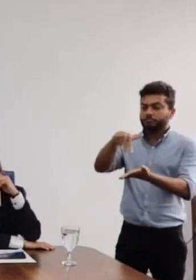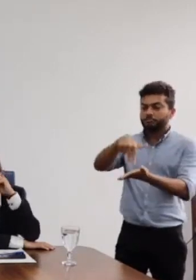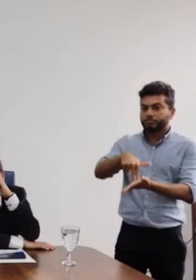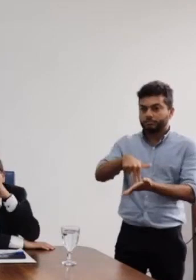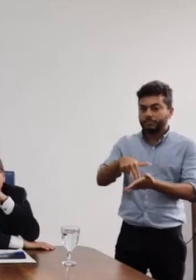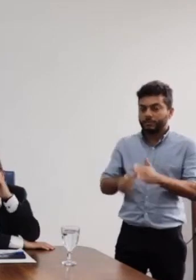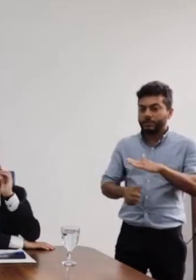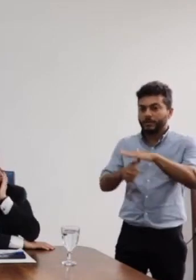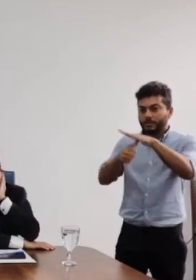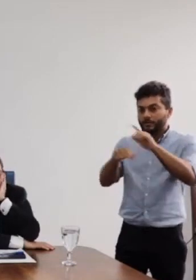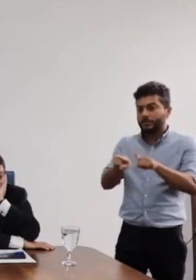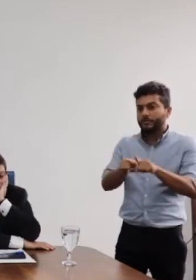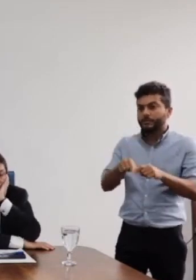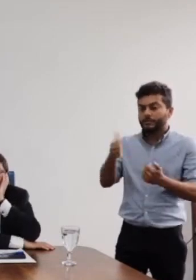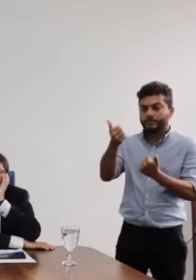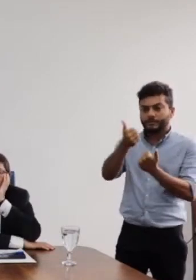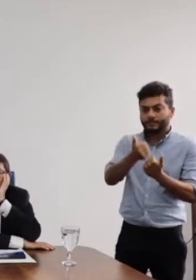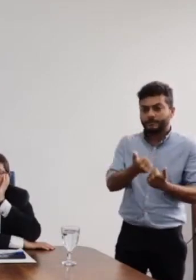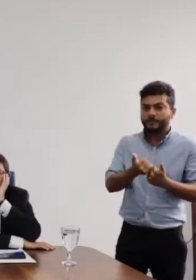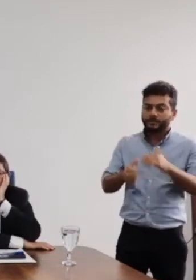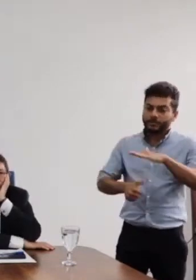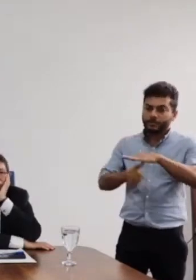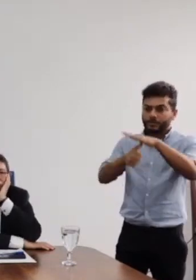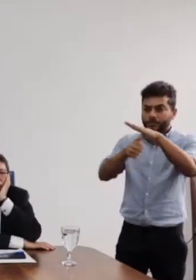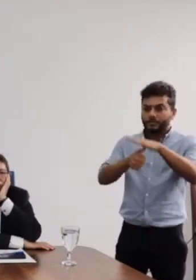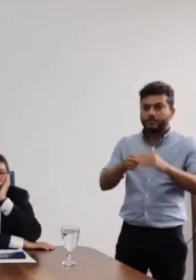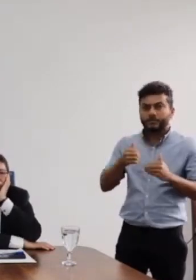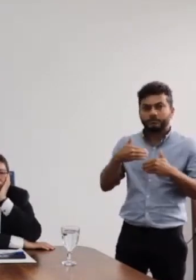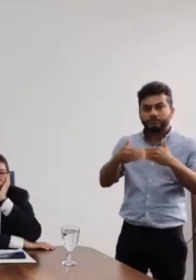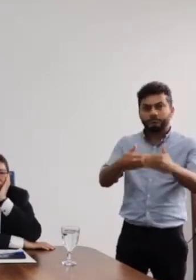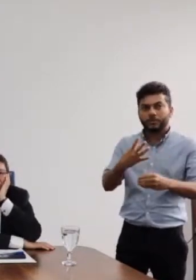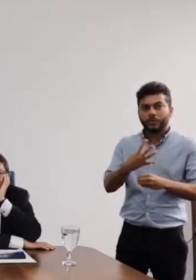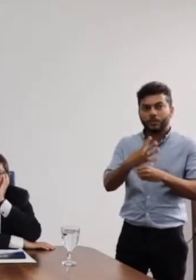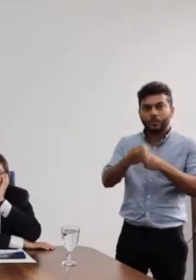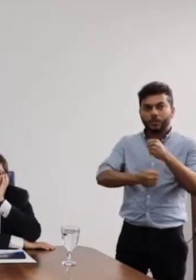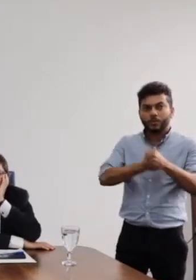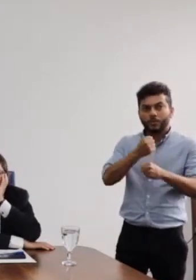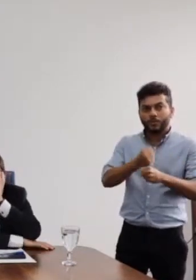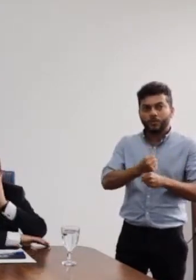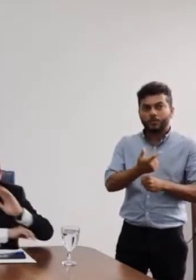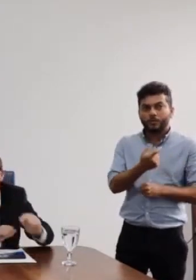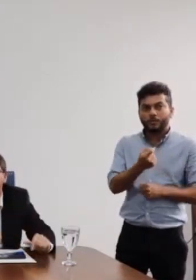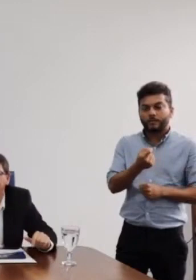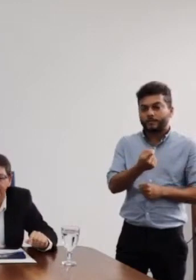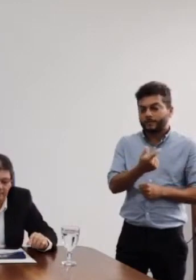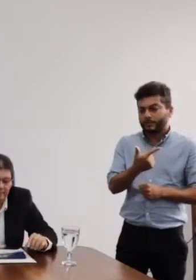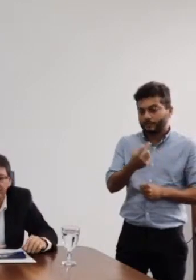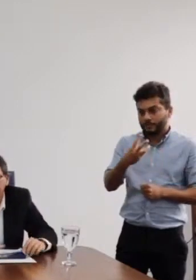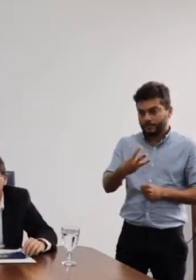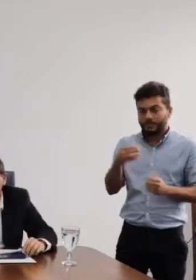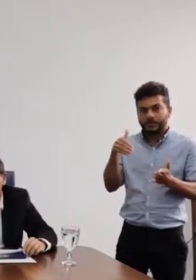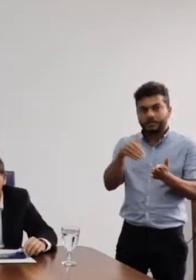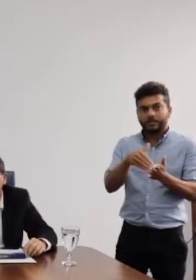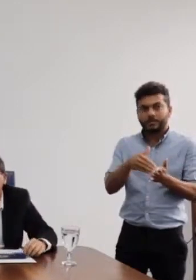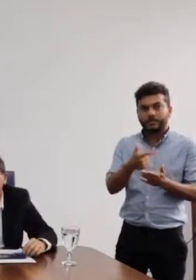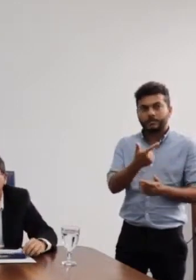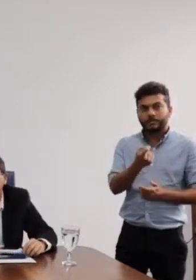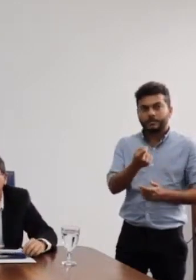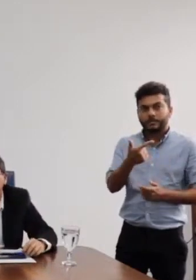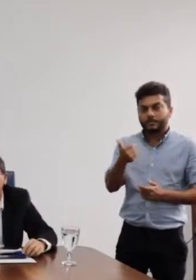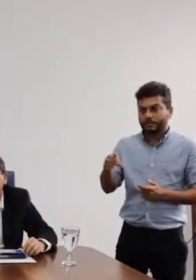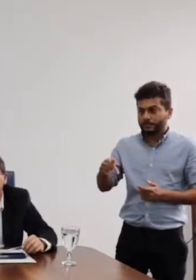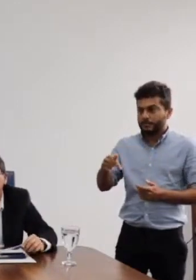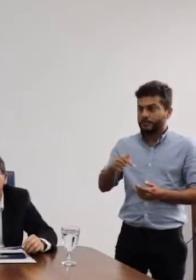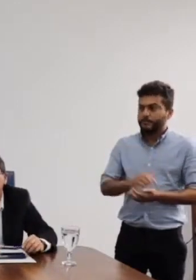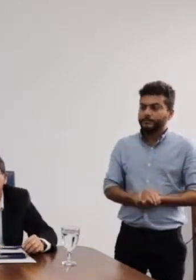da Universidade Federal do Reconquista Bahia para o próximo quadriênio 2023-2027. Eu